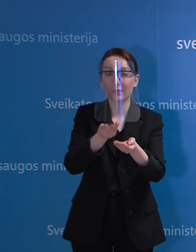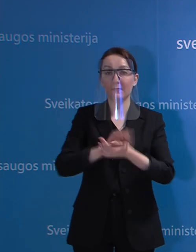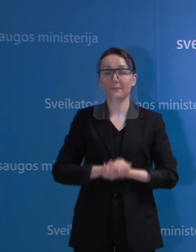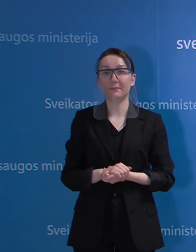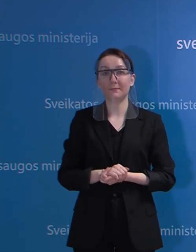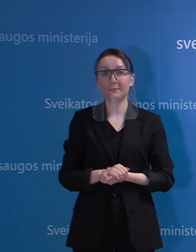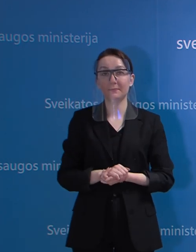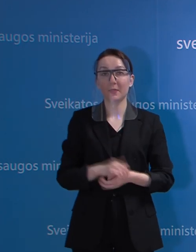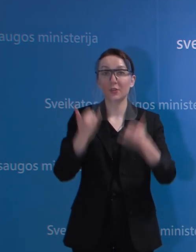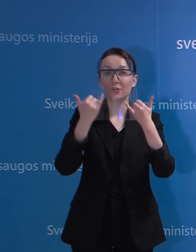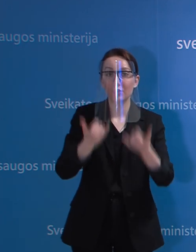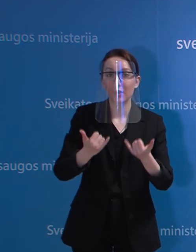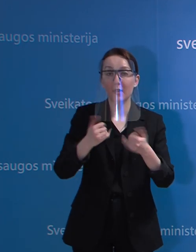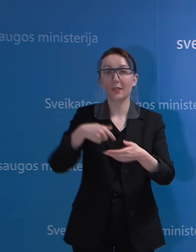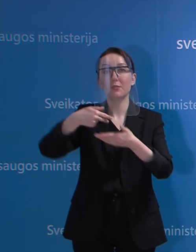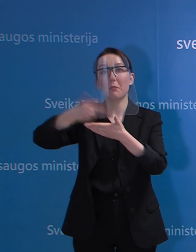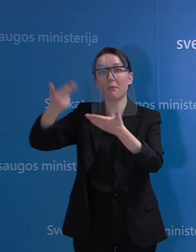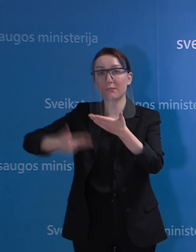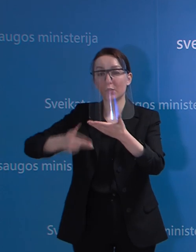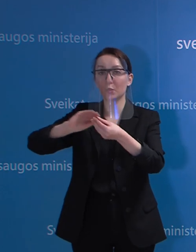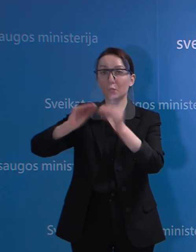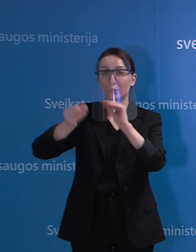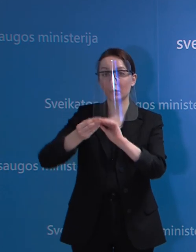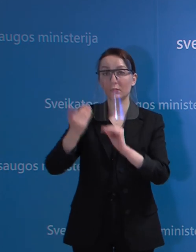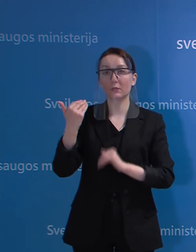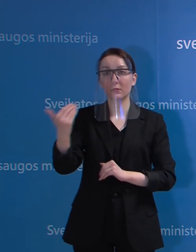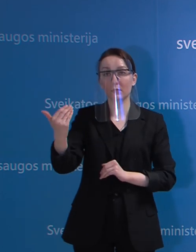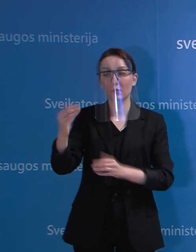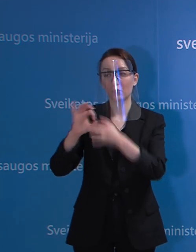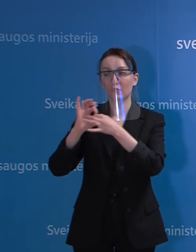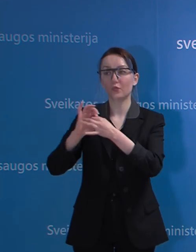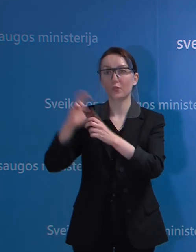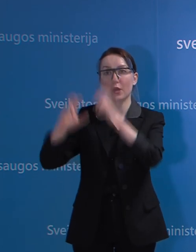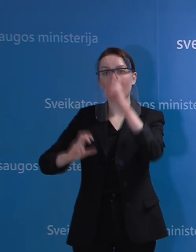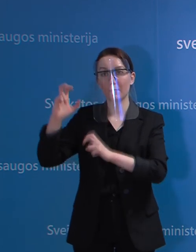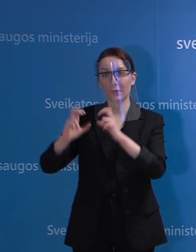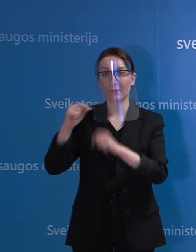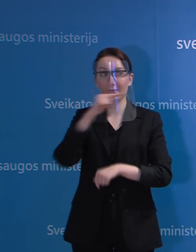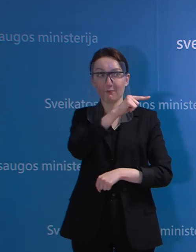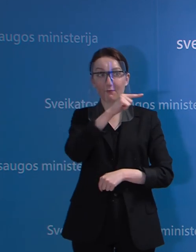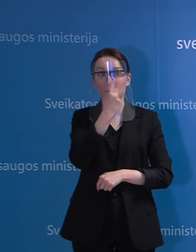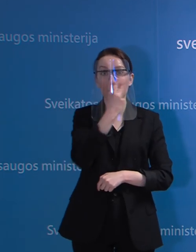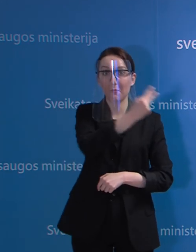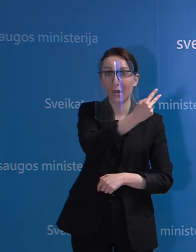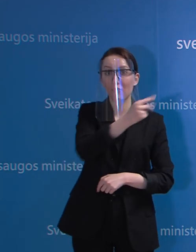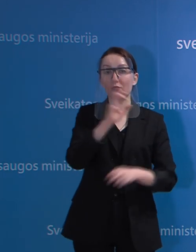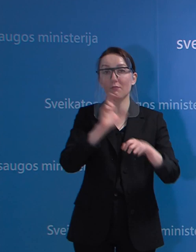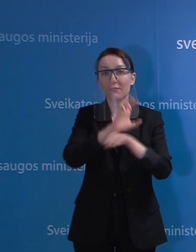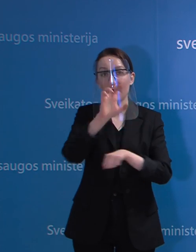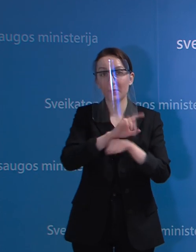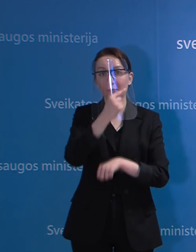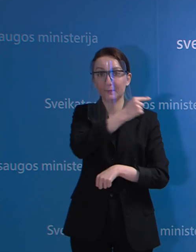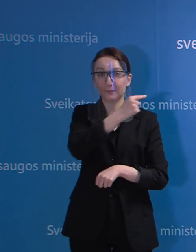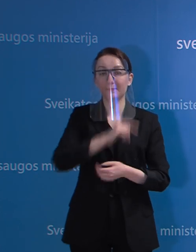šiandien buvo pasirašyta sutartis su šiuo gamintoju. Ir mano rankose jūs matot gaminį, kuris